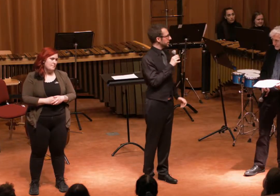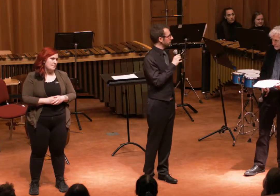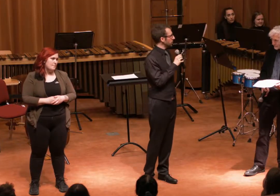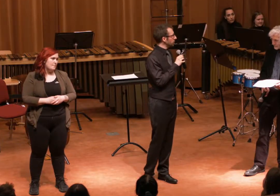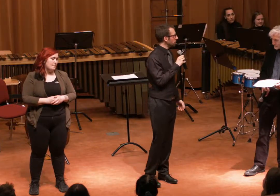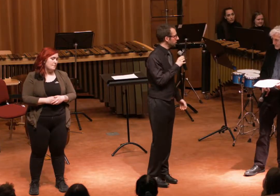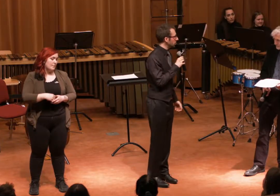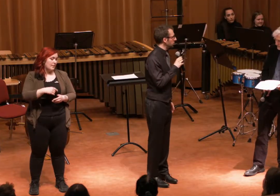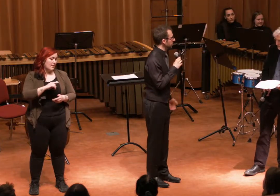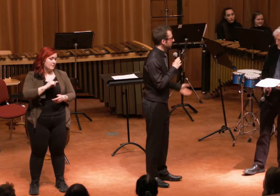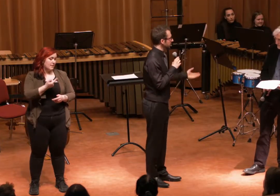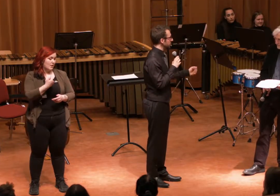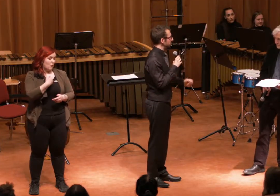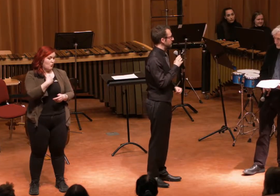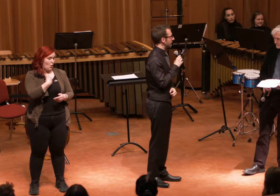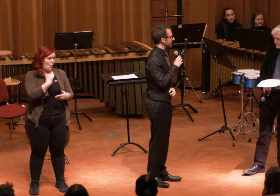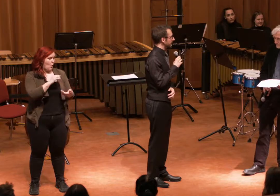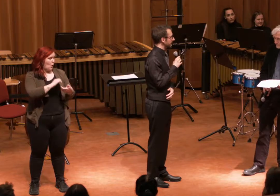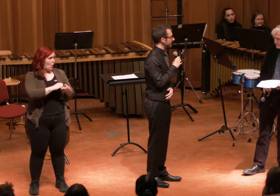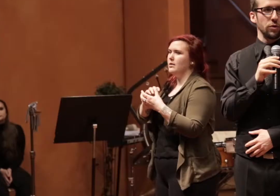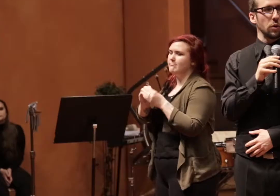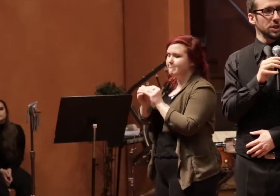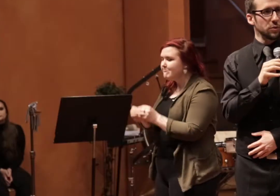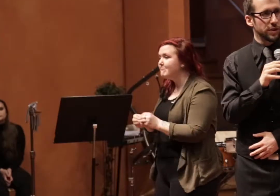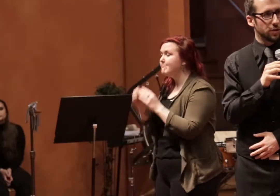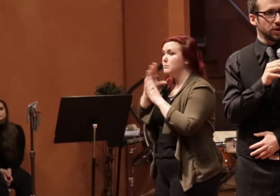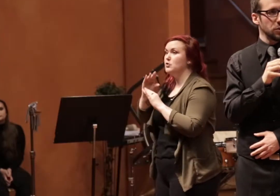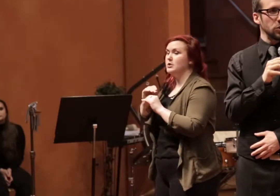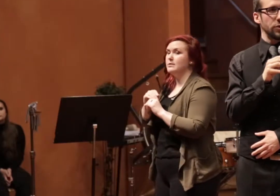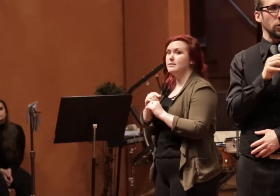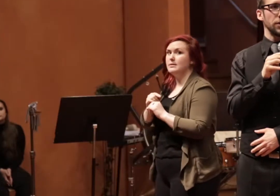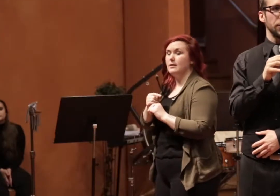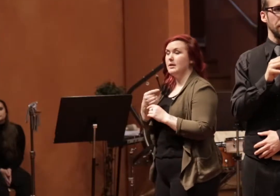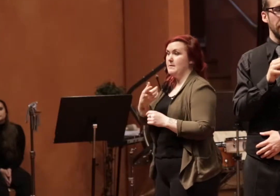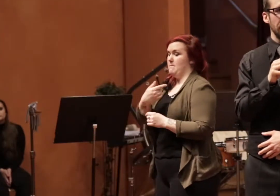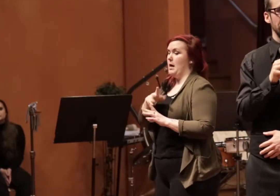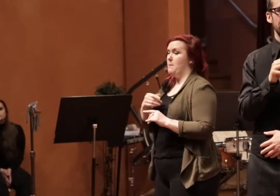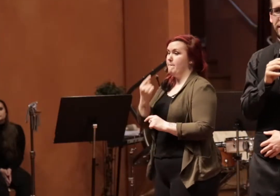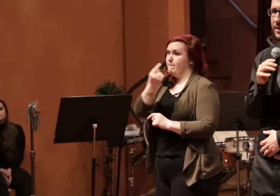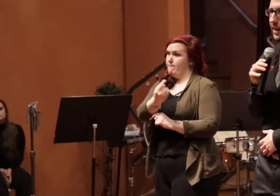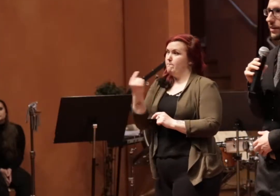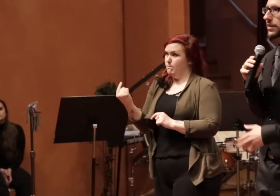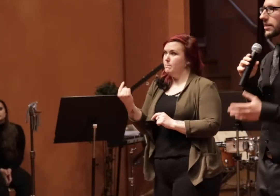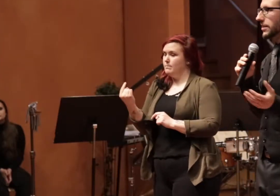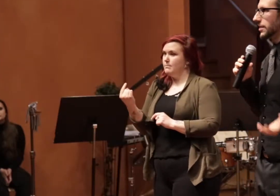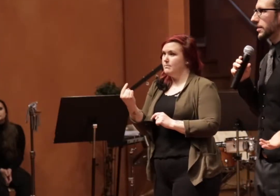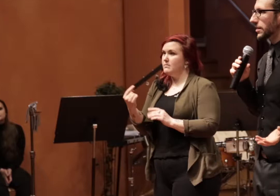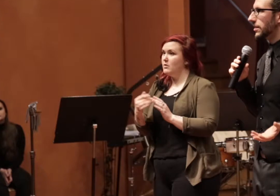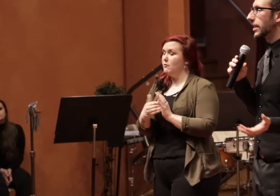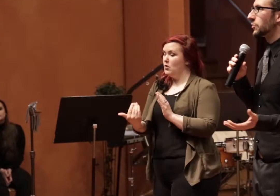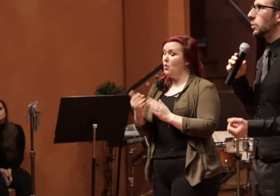Och sen har jag och Peter Lyne gjort varsitt musikstycke utifrån den här